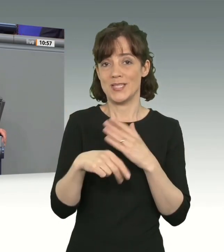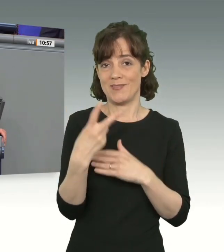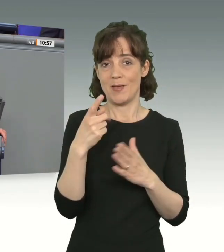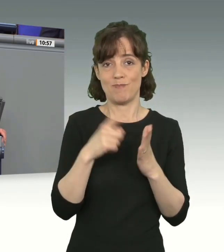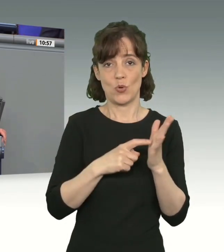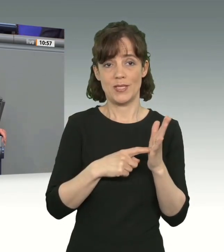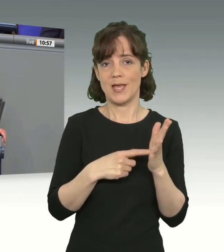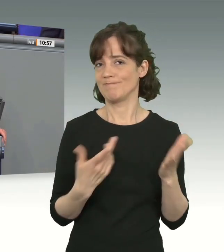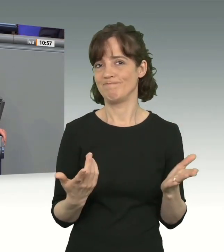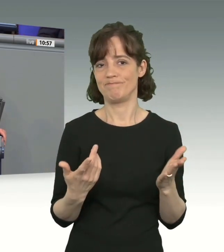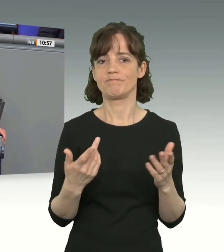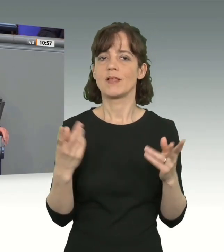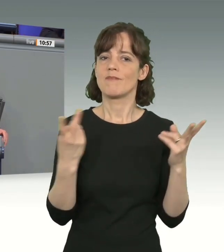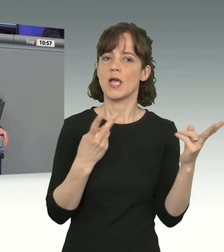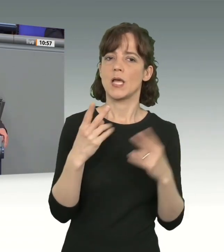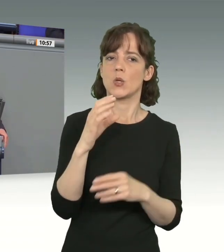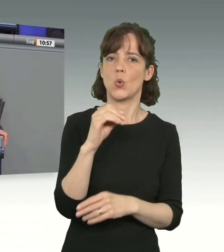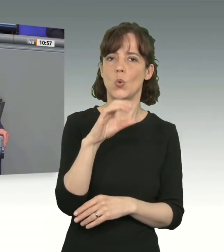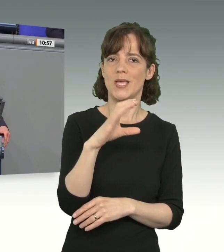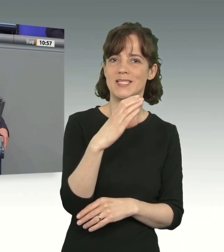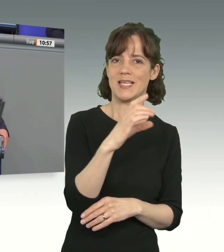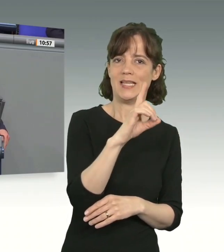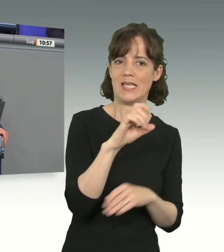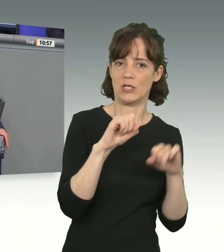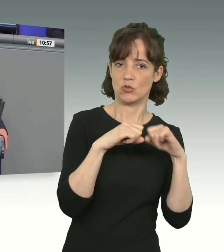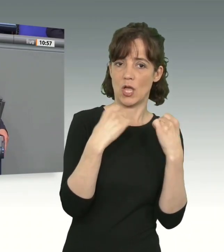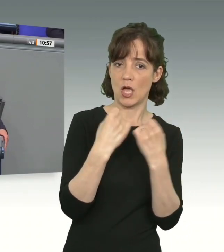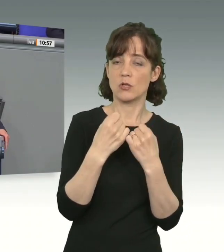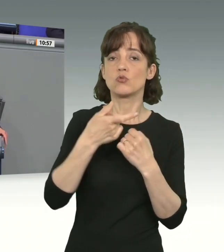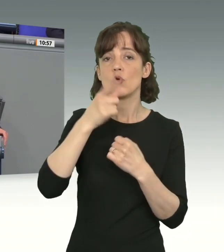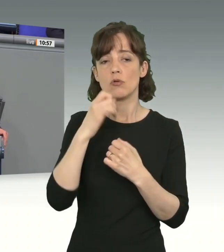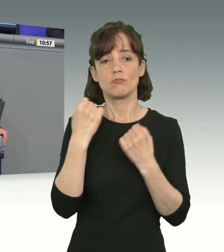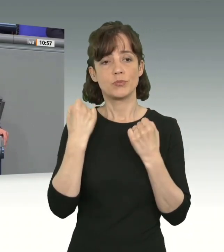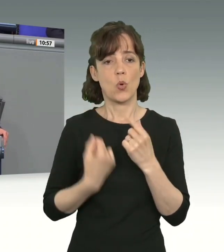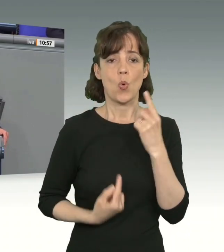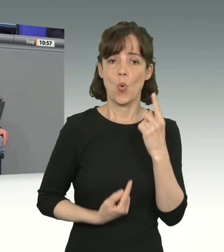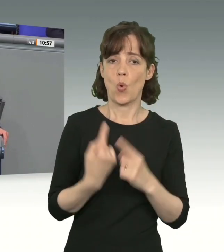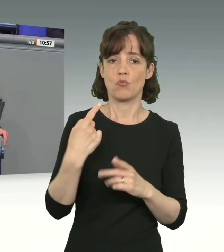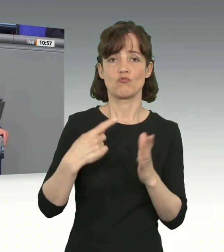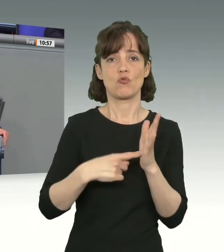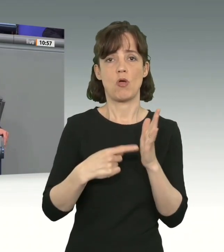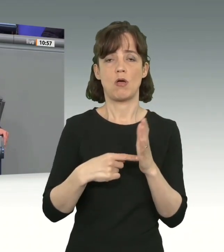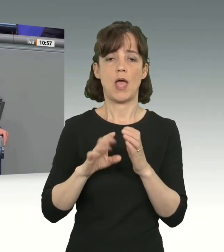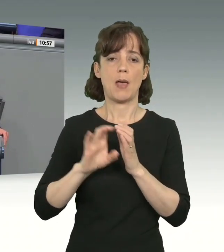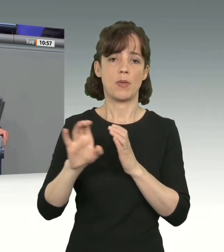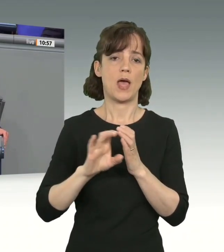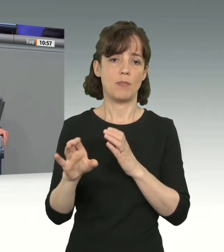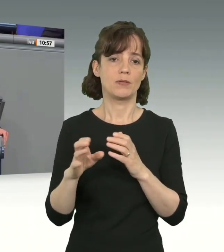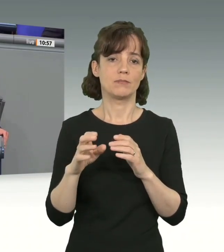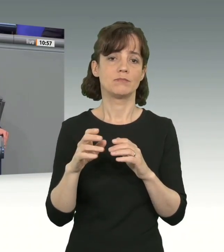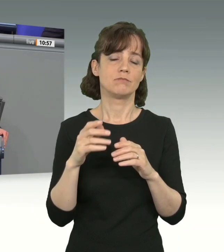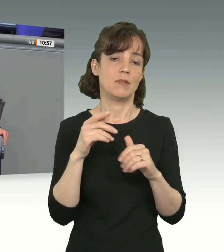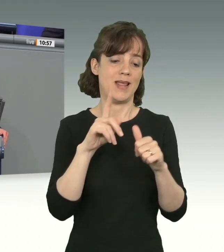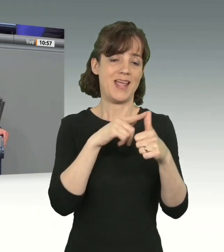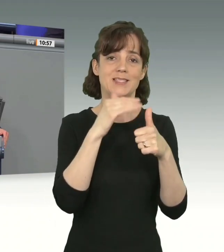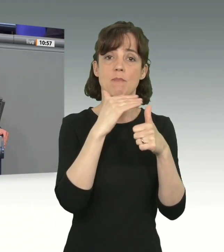Vergleich der OECD-Staaten hat Deutschland die höchsten Steuern und Abgaben gleich nach Belgien. Deswegen ist es für diese Menschen nicht